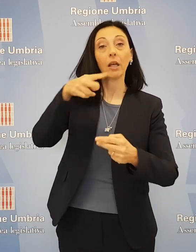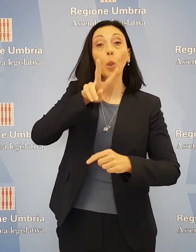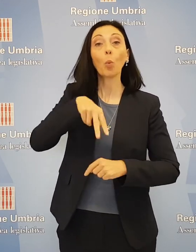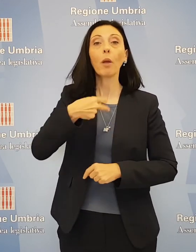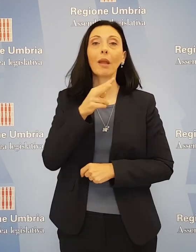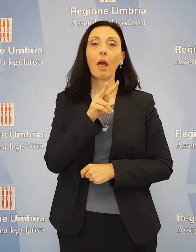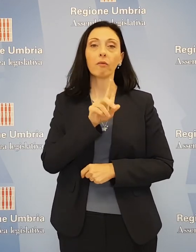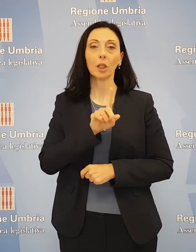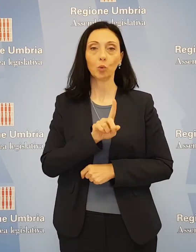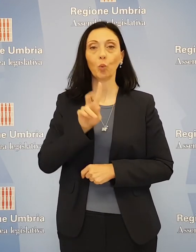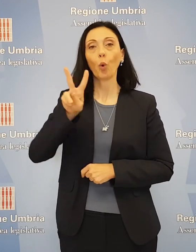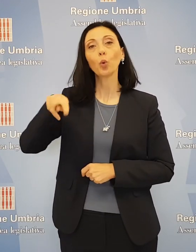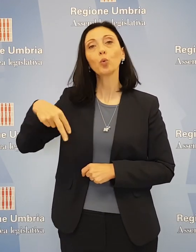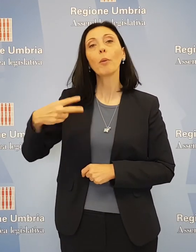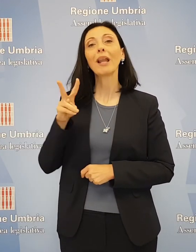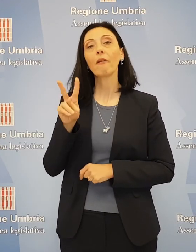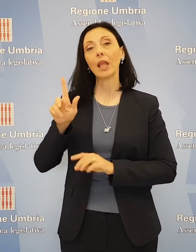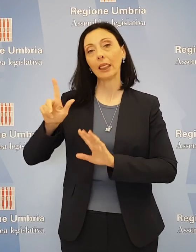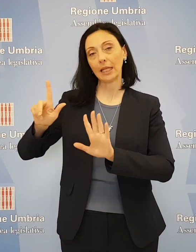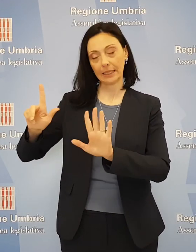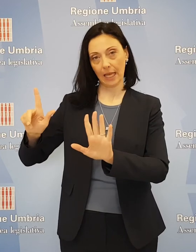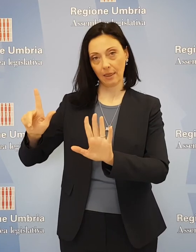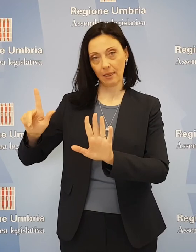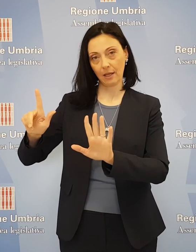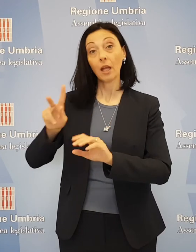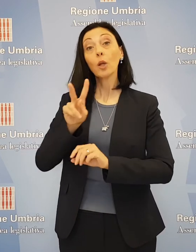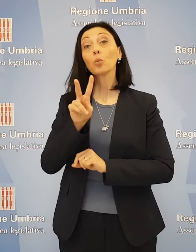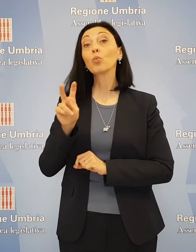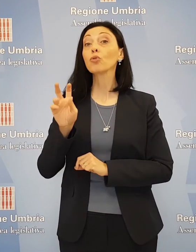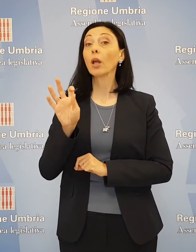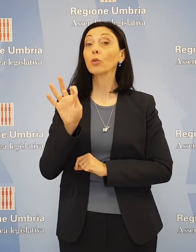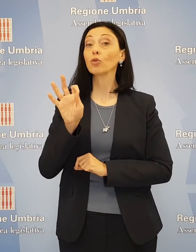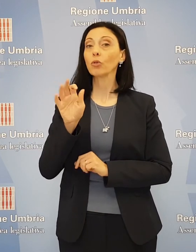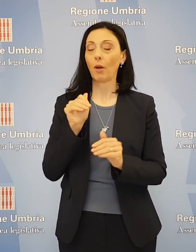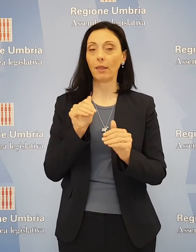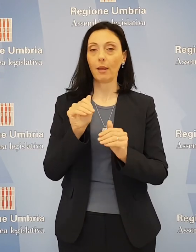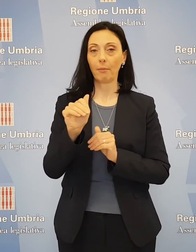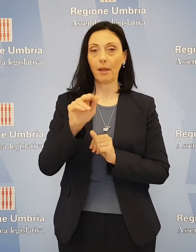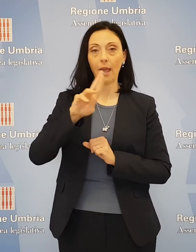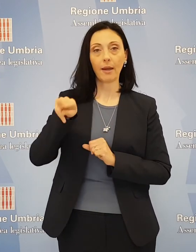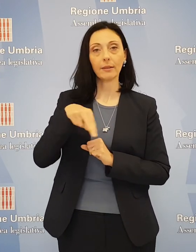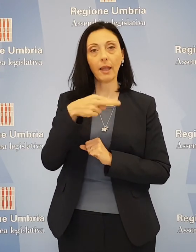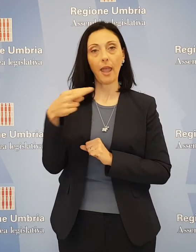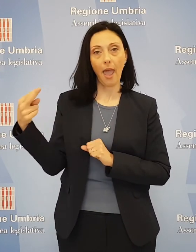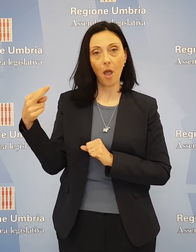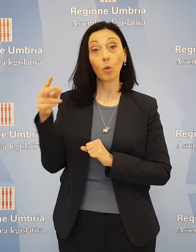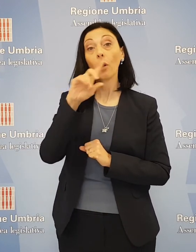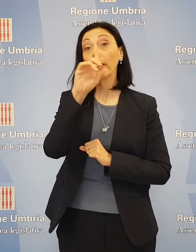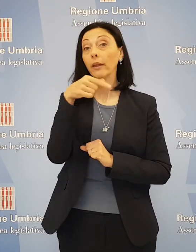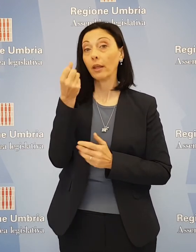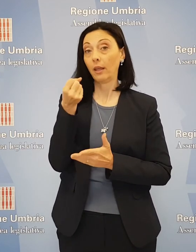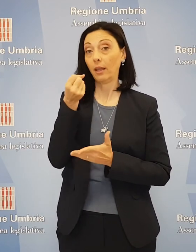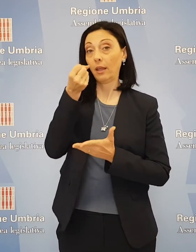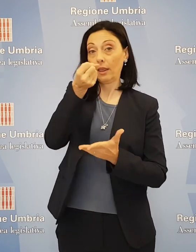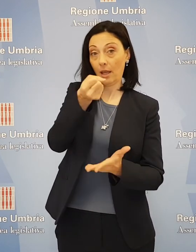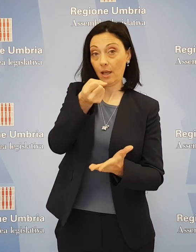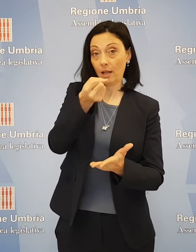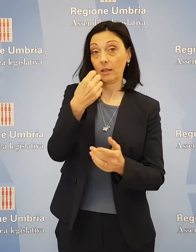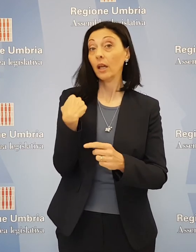2027, di cui 250 miliardi di euro destinati all'Italia. Al momento